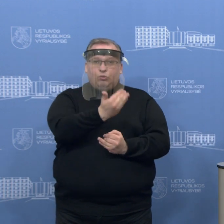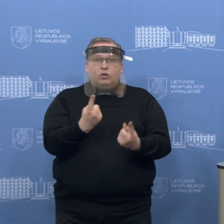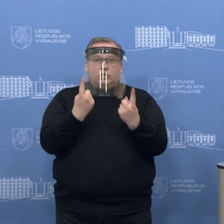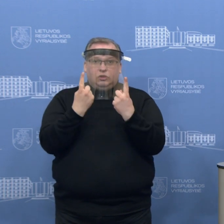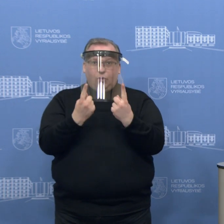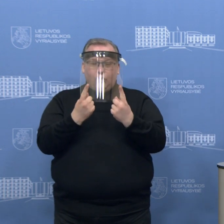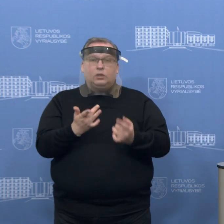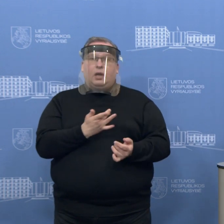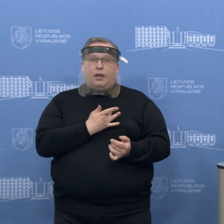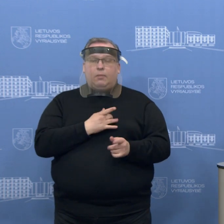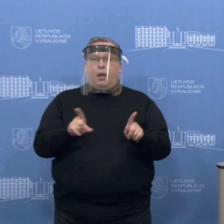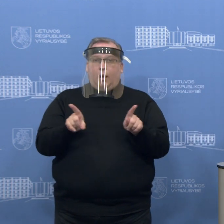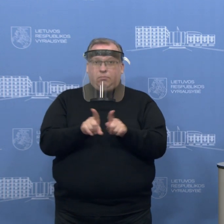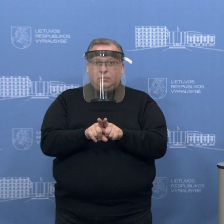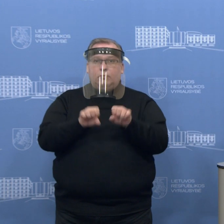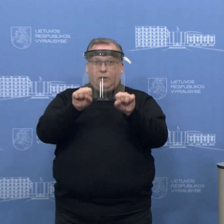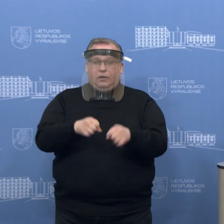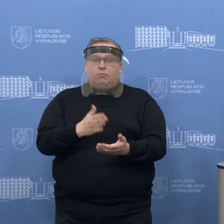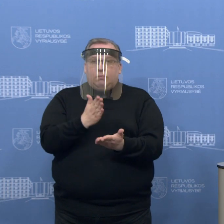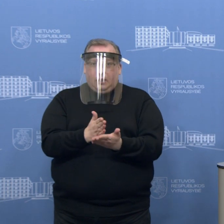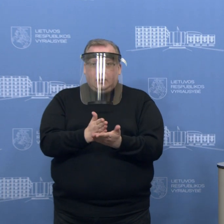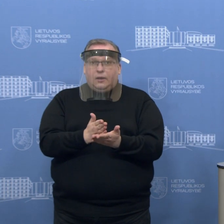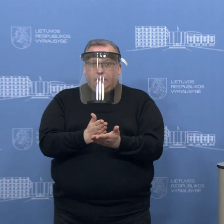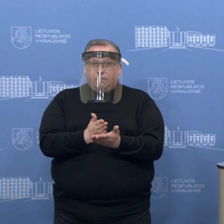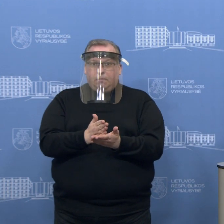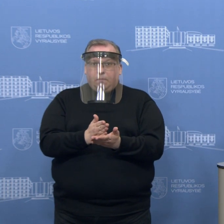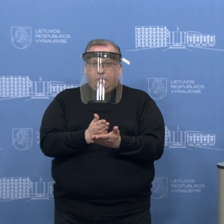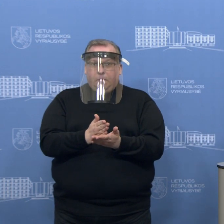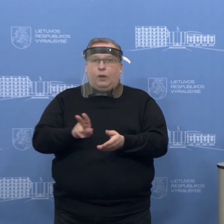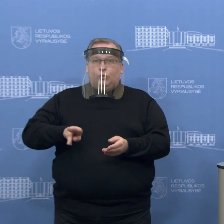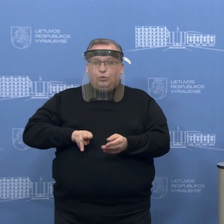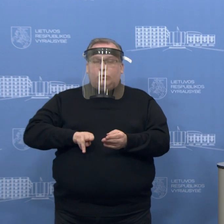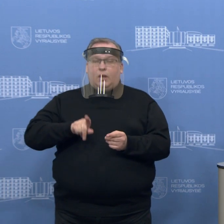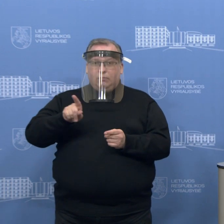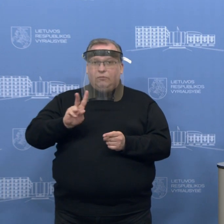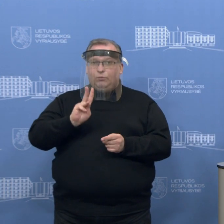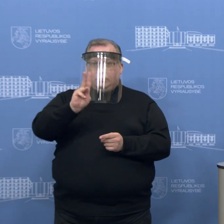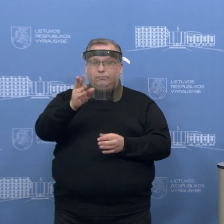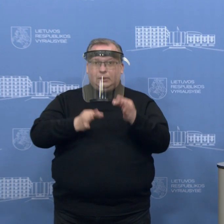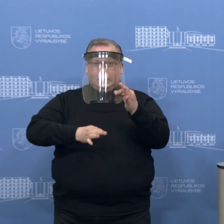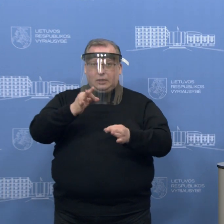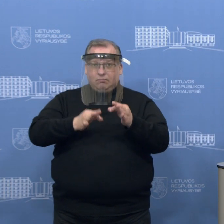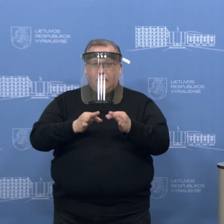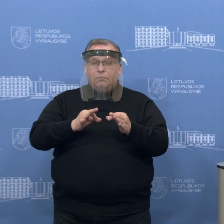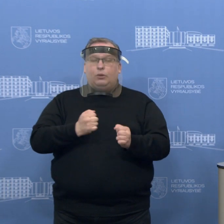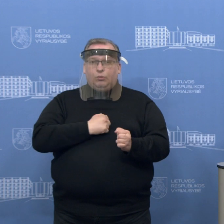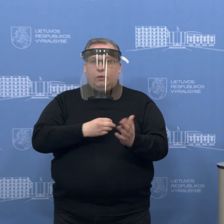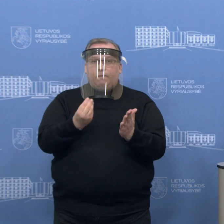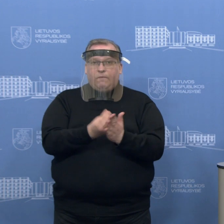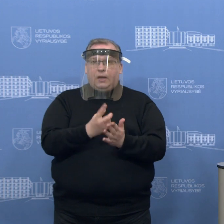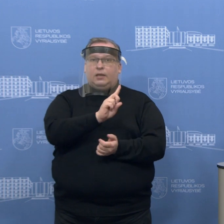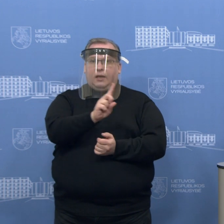reikalavimų, tai be abejo tokie galimybės yra, su darbdavio teistis, bet turėtume vertinti kiekvieną